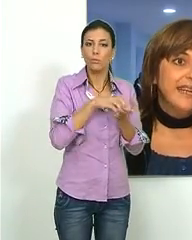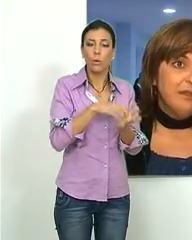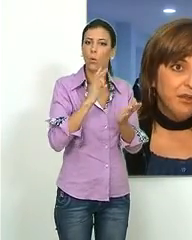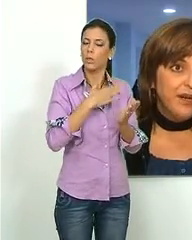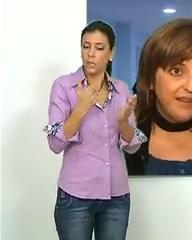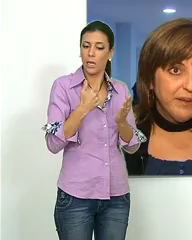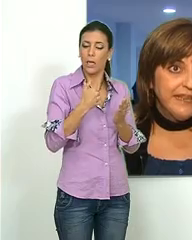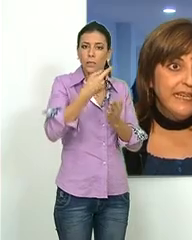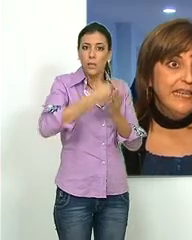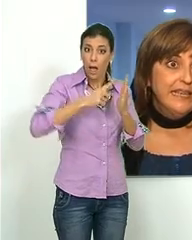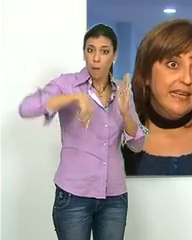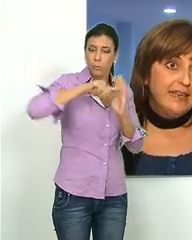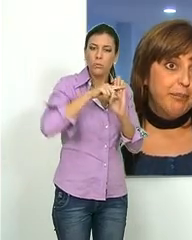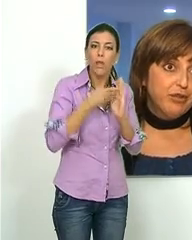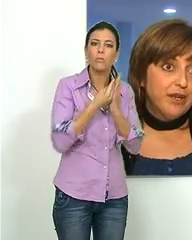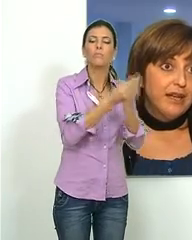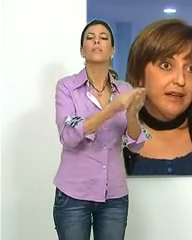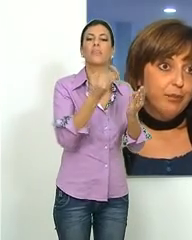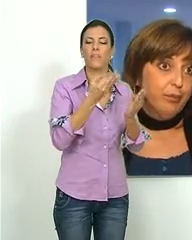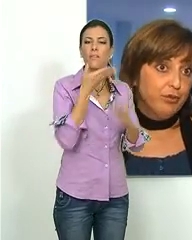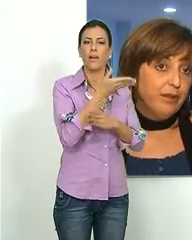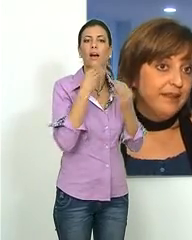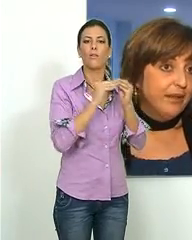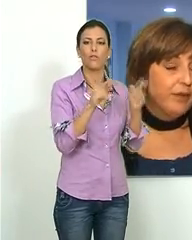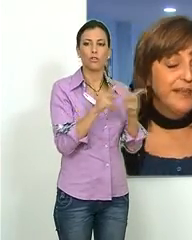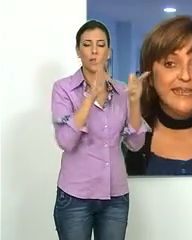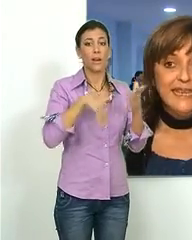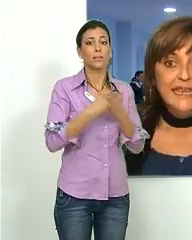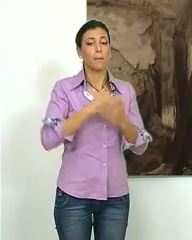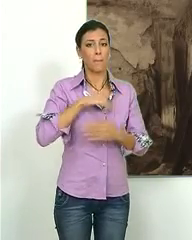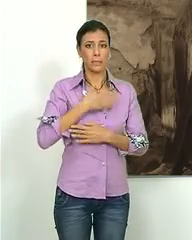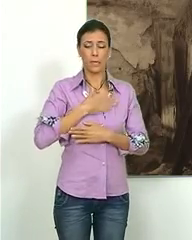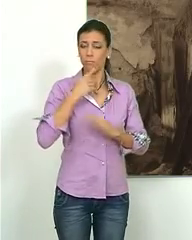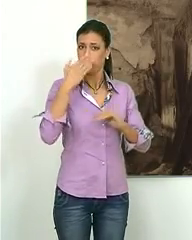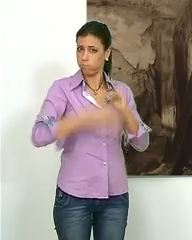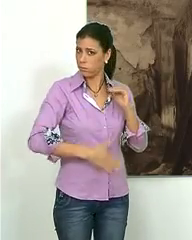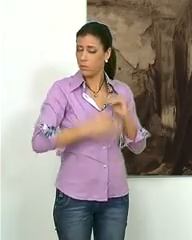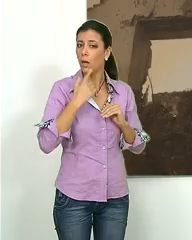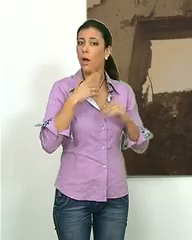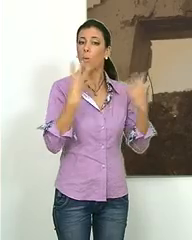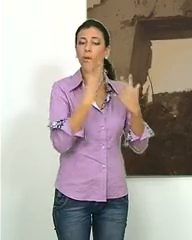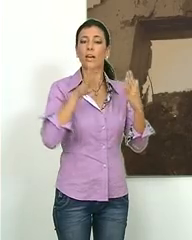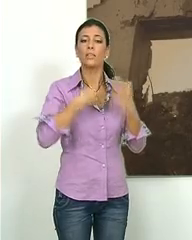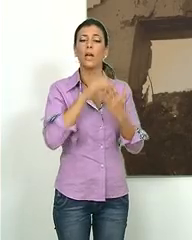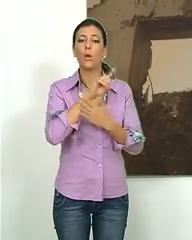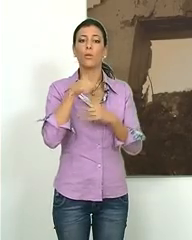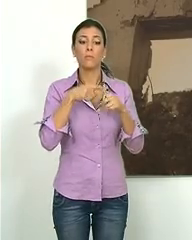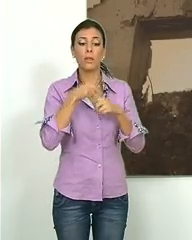entregar las inscripciones pueden dirigirse al Área de Acción Social hasta mañana de 9 a 11 y media.